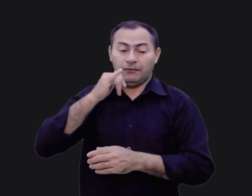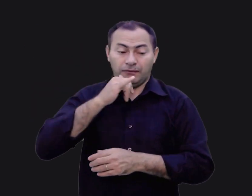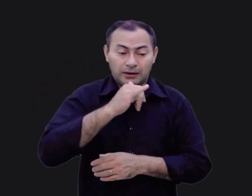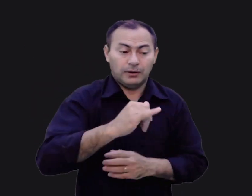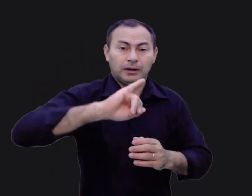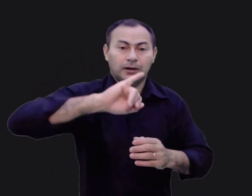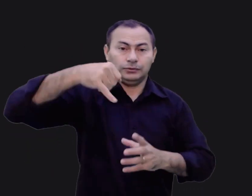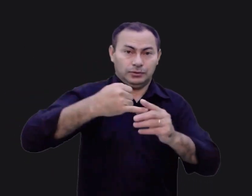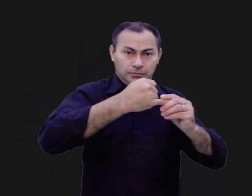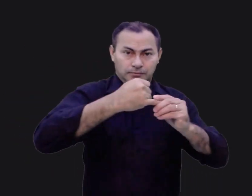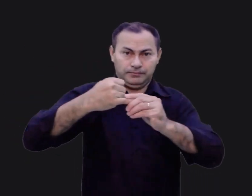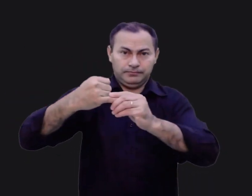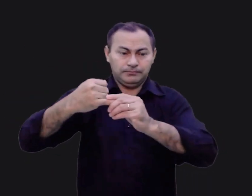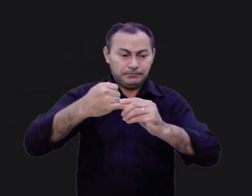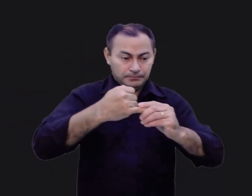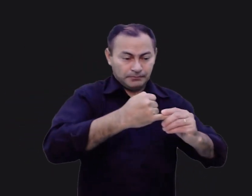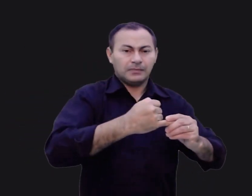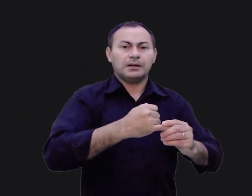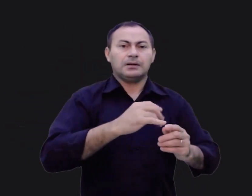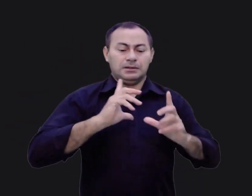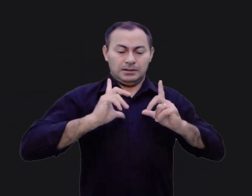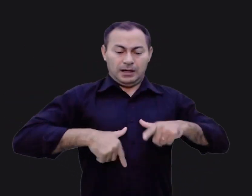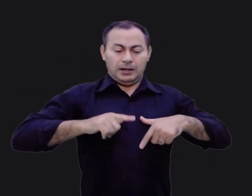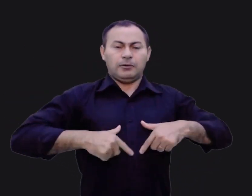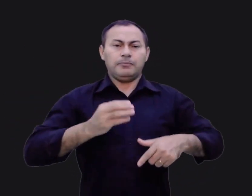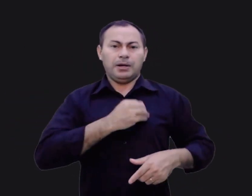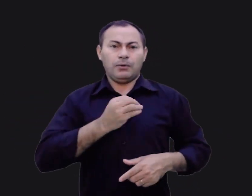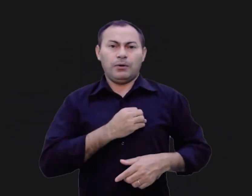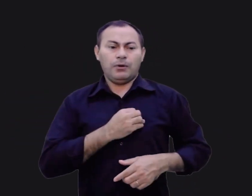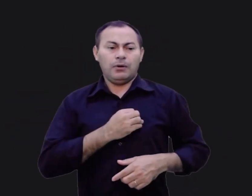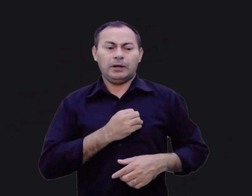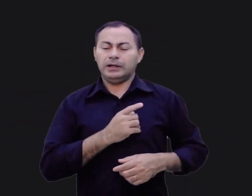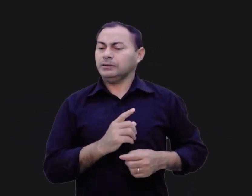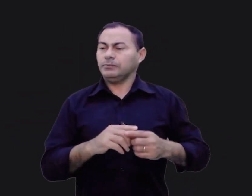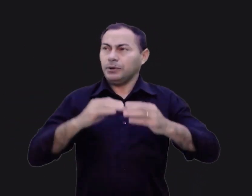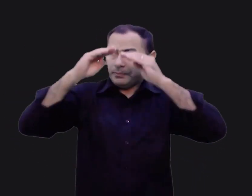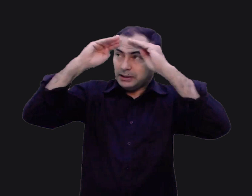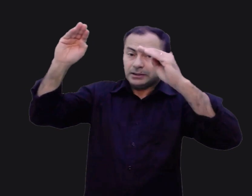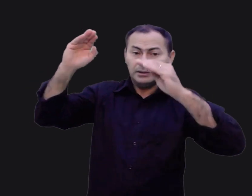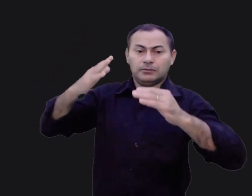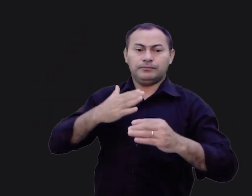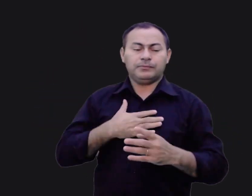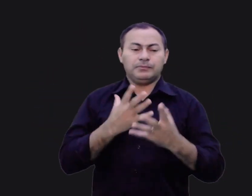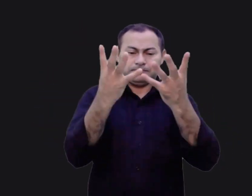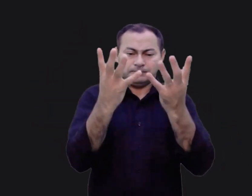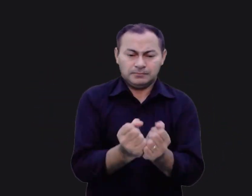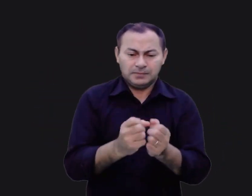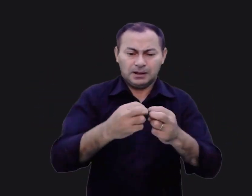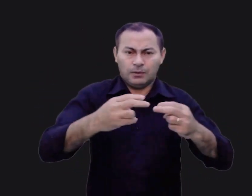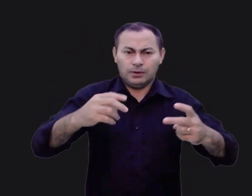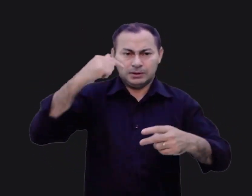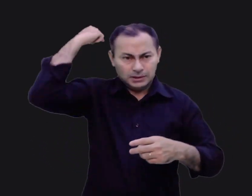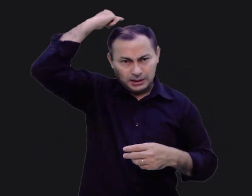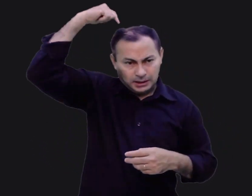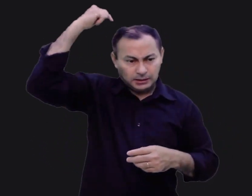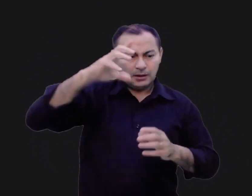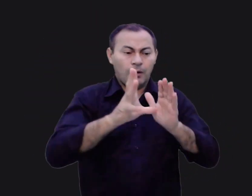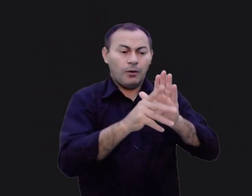Israel pecou, violou a aliança que lhe ordenei, apossou-se de coisas consagradas, roubou,